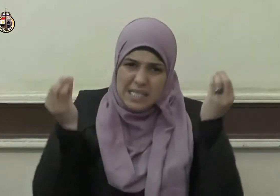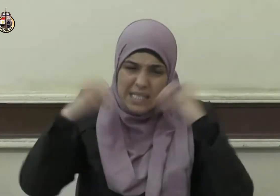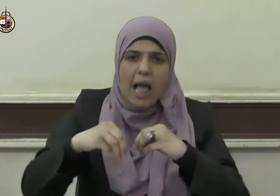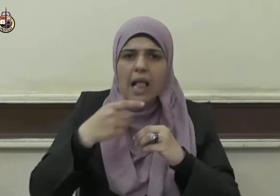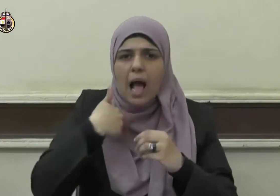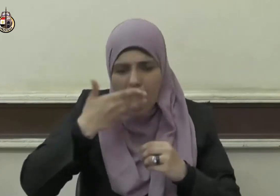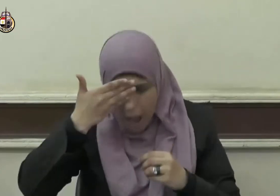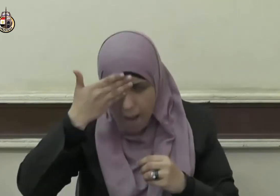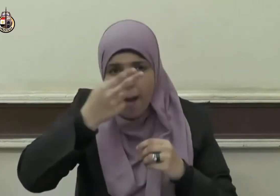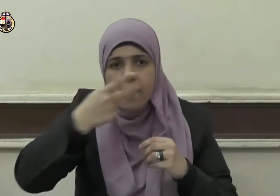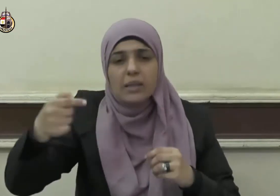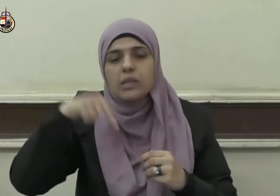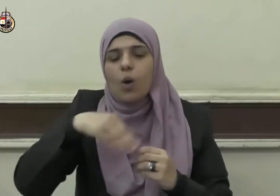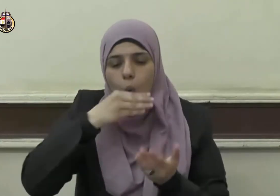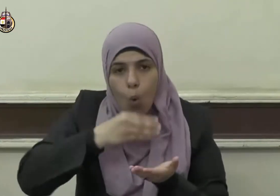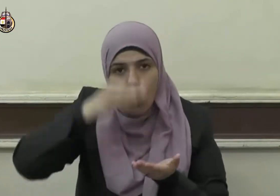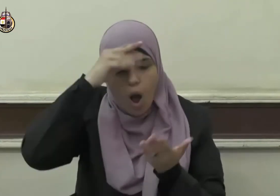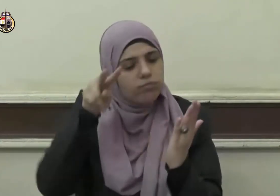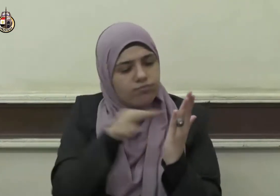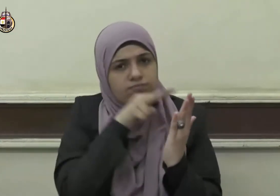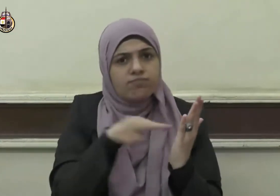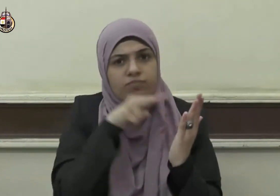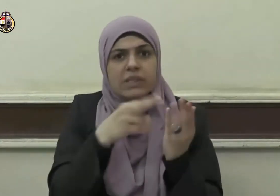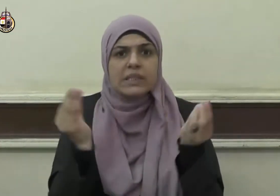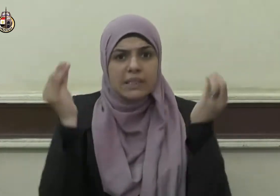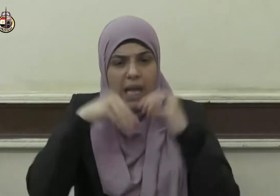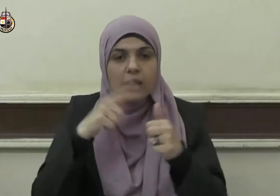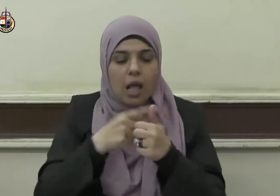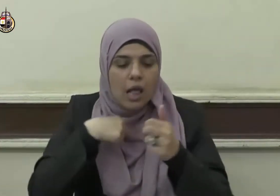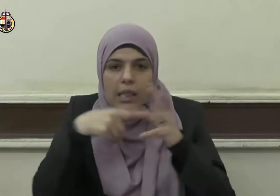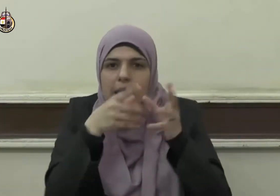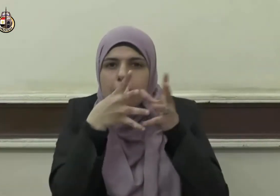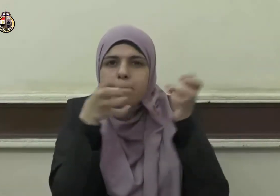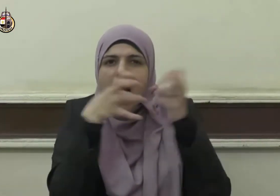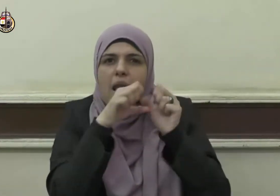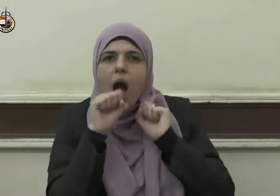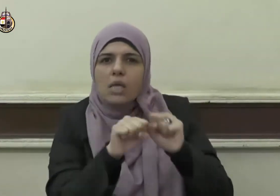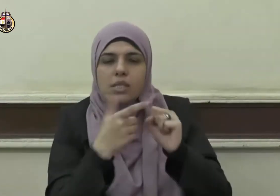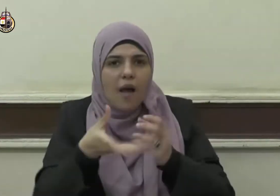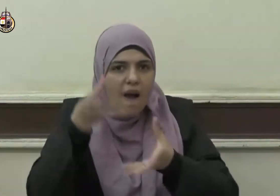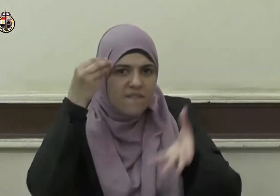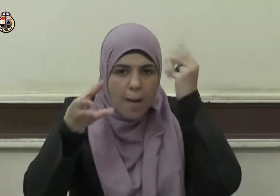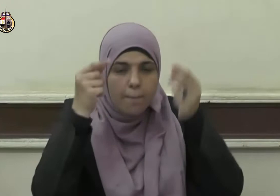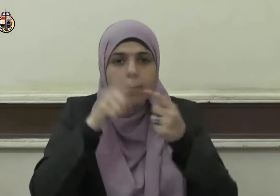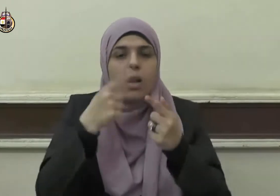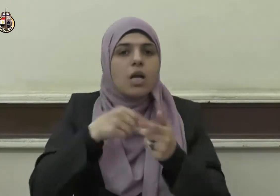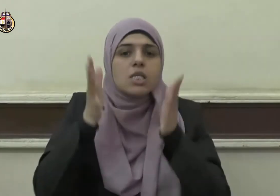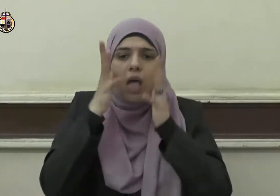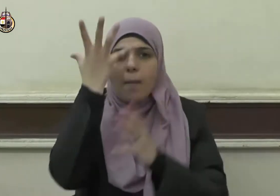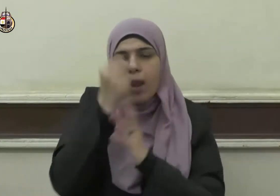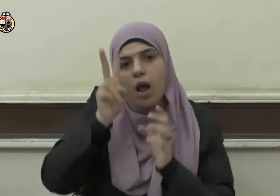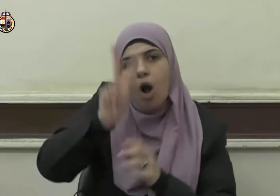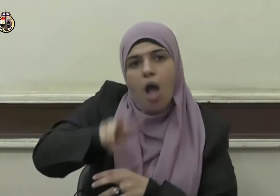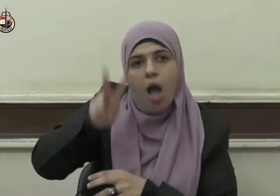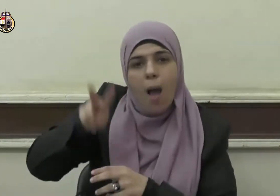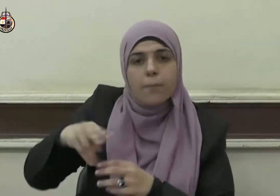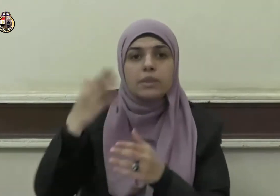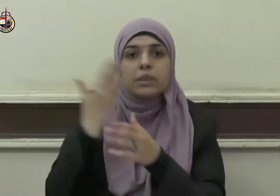ككراءة القرآن وتذكر معانيه وصلاة القيام حيث يقول